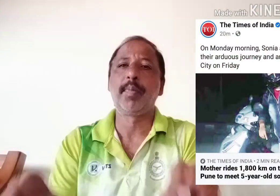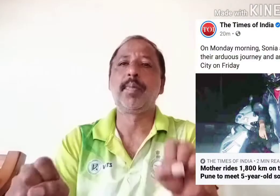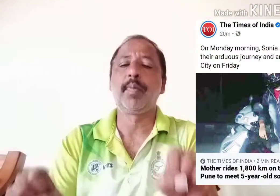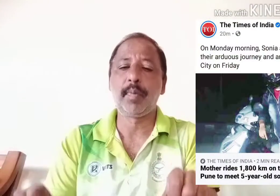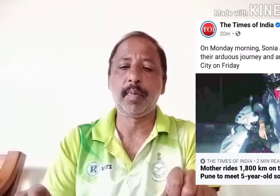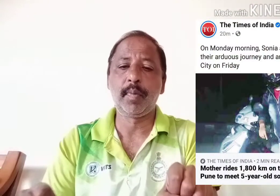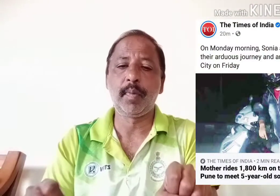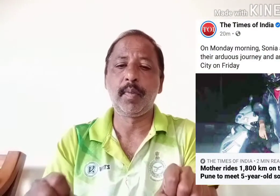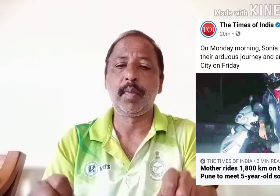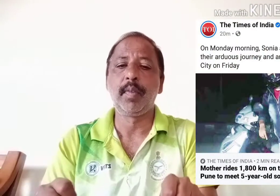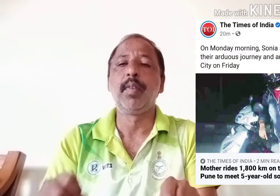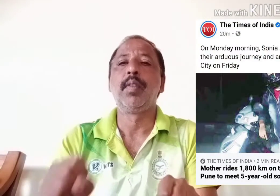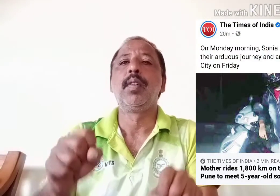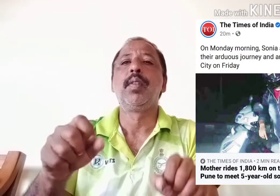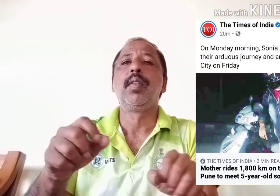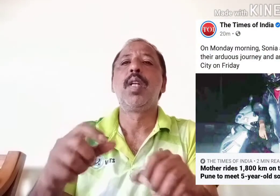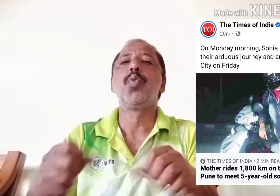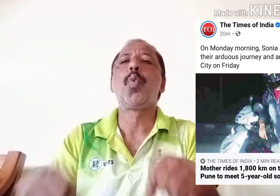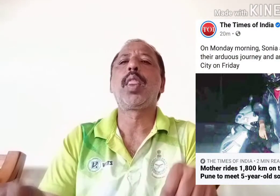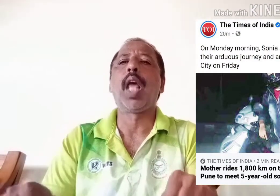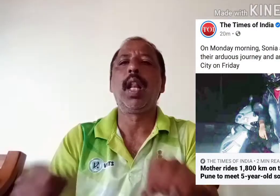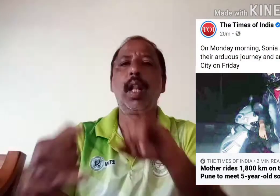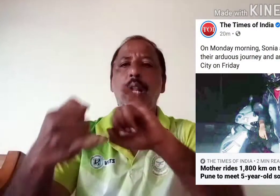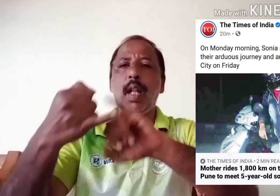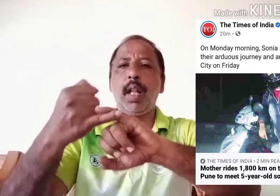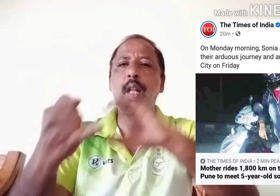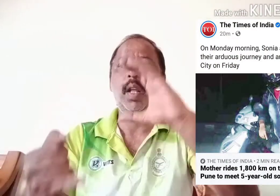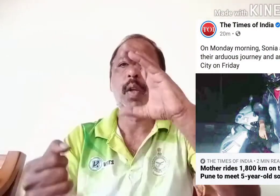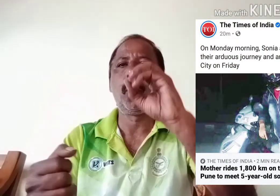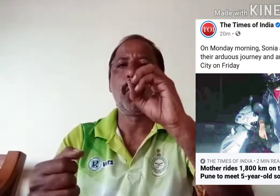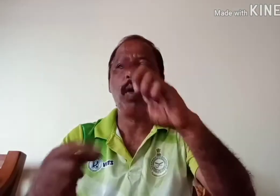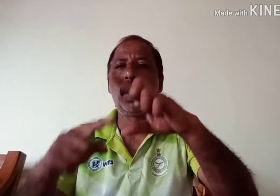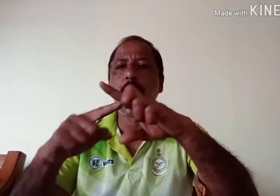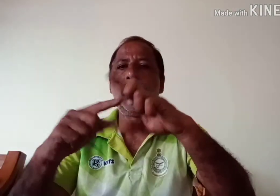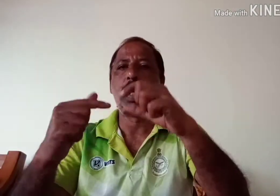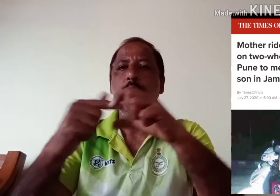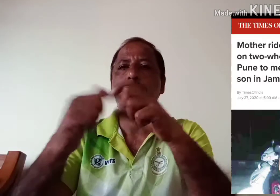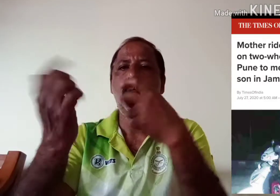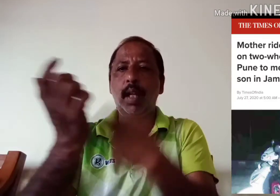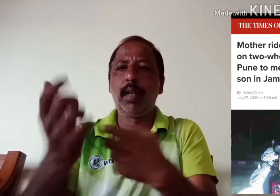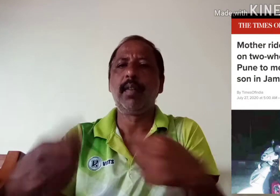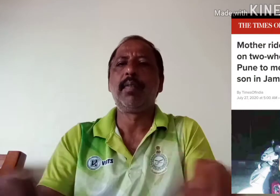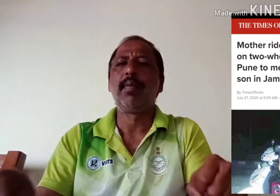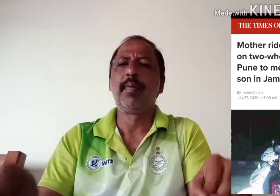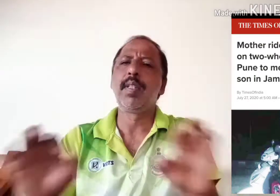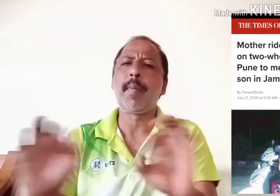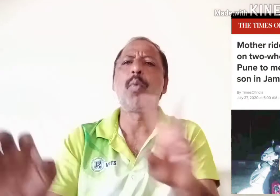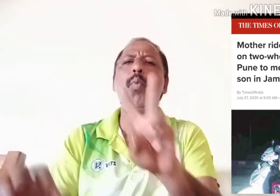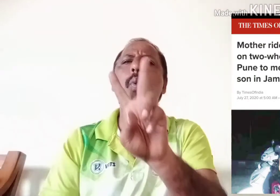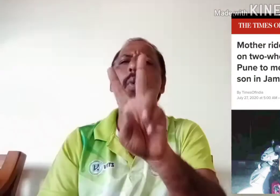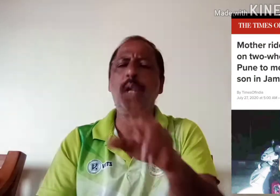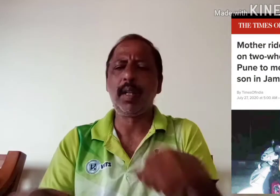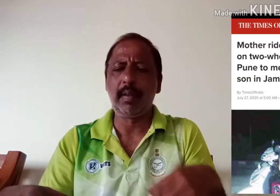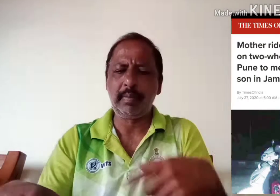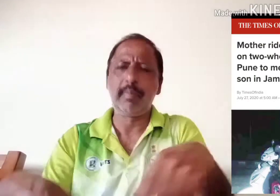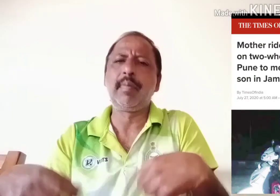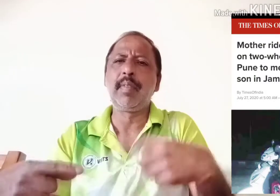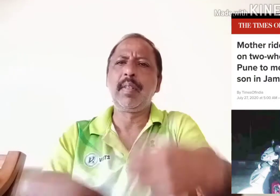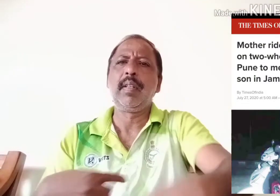यहां पर पानी लगा हुआ है जो यात-यात है आब आगमन है वह अभाधित है आदेख सकते हैं